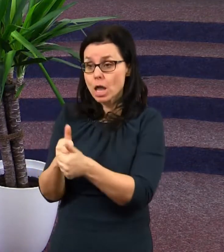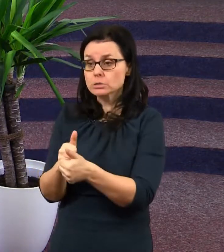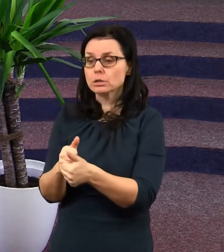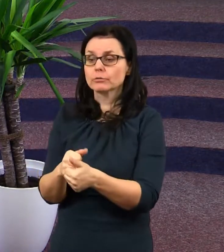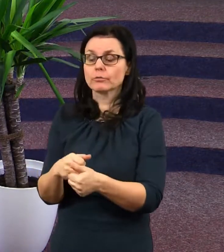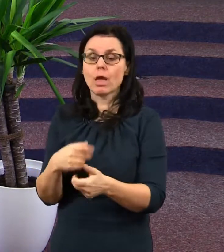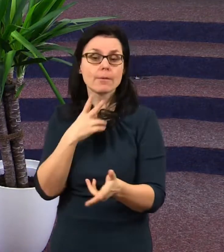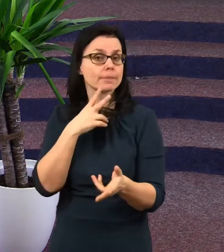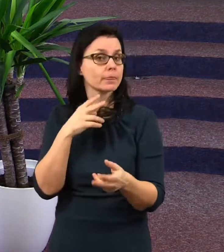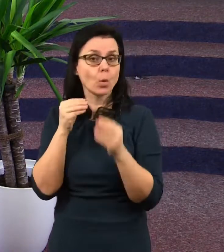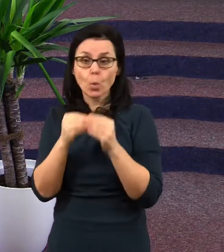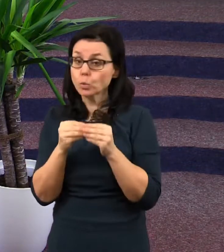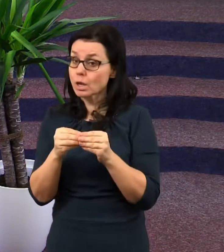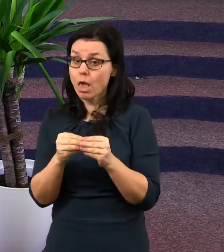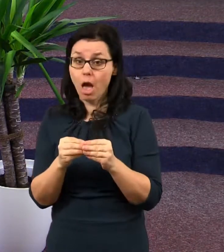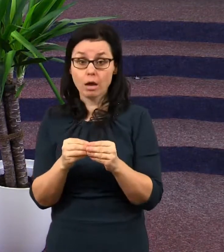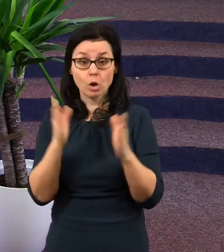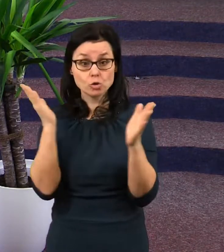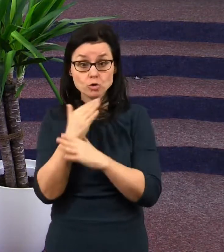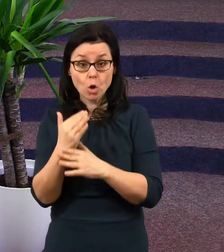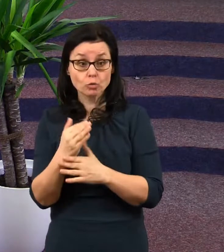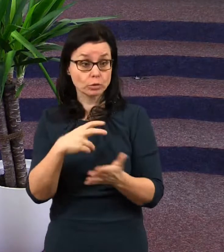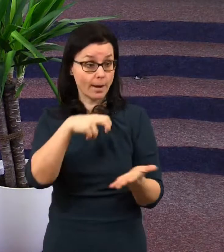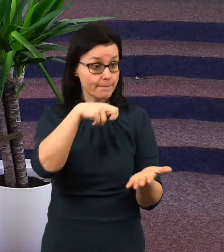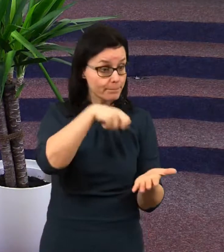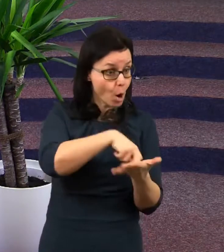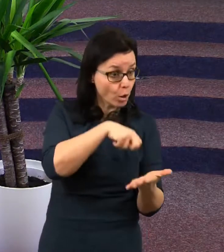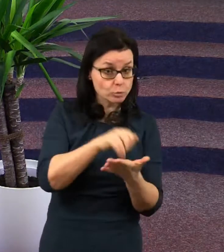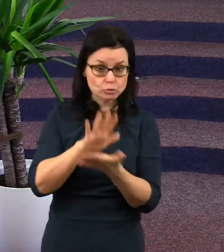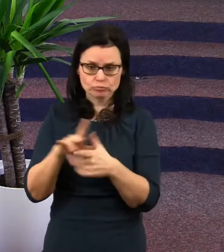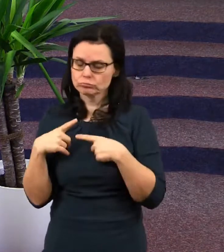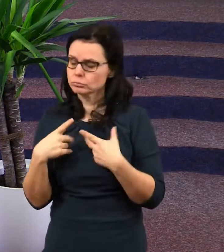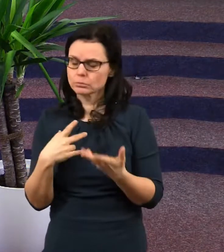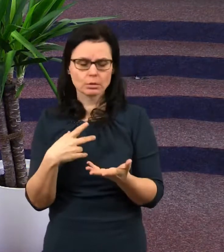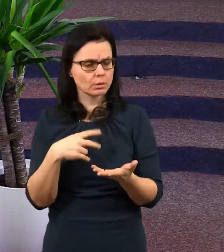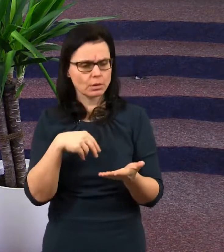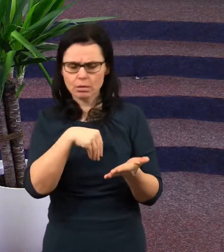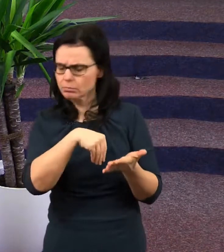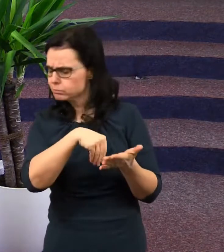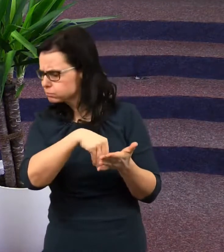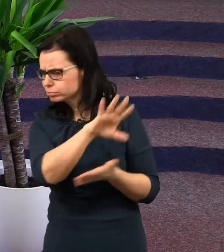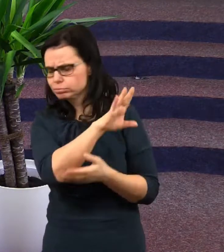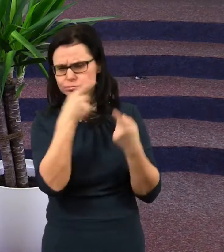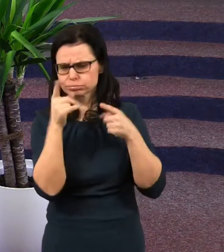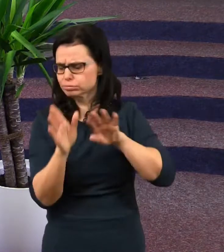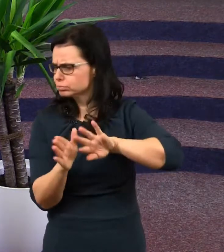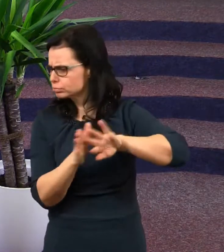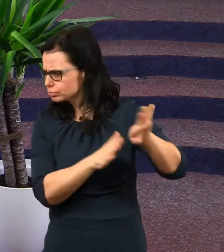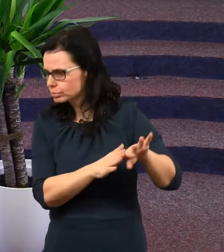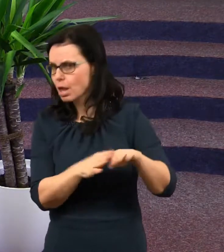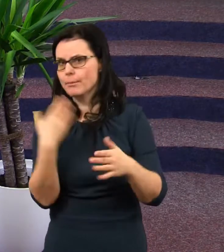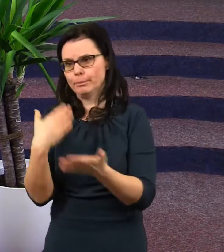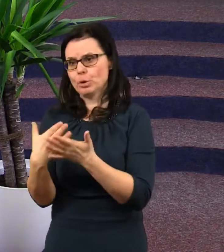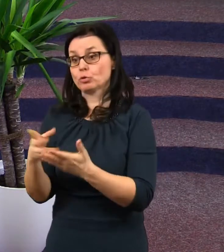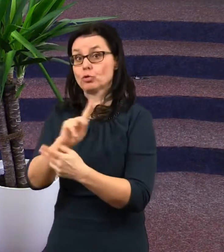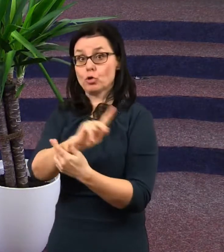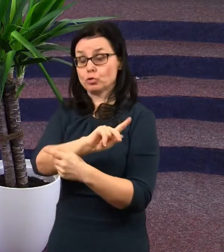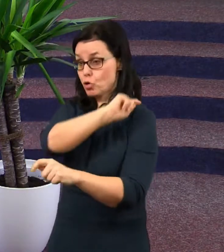nepoklekli před zdravou šelmou ani jejím obrazem. To jsou věci, které budeme studovat ještě,